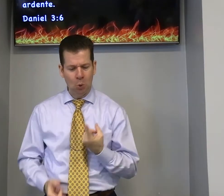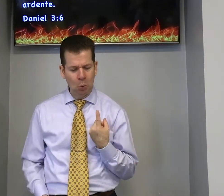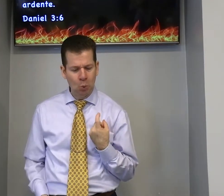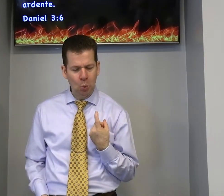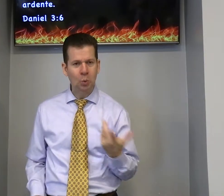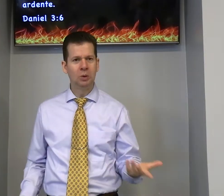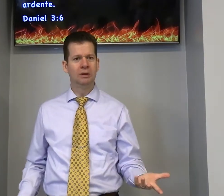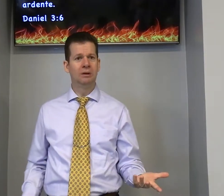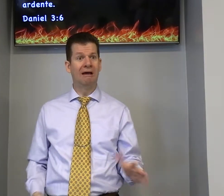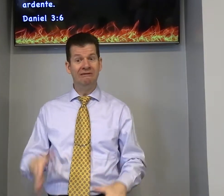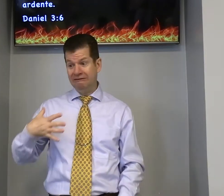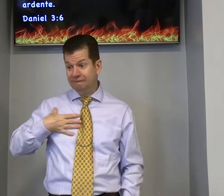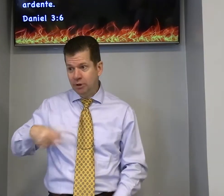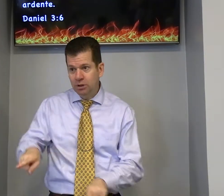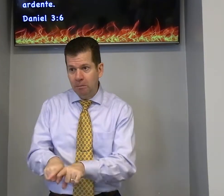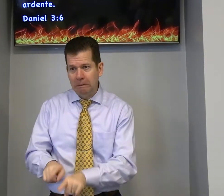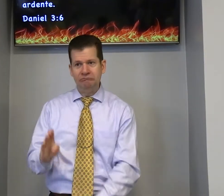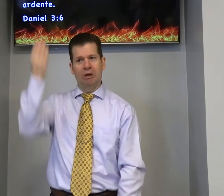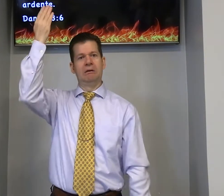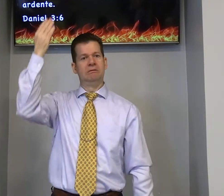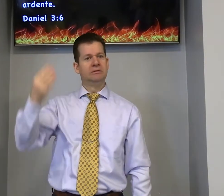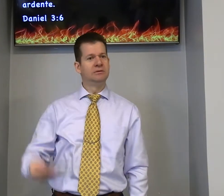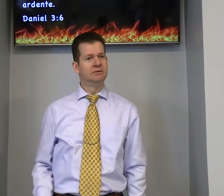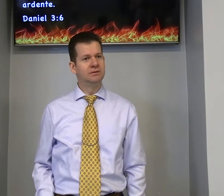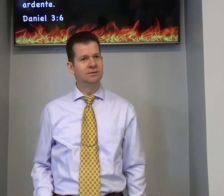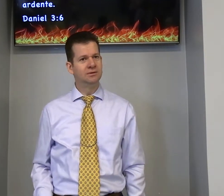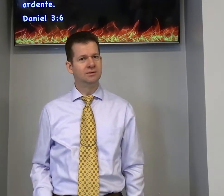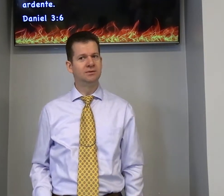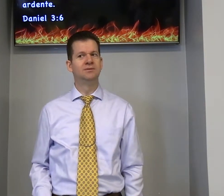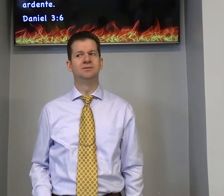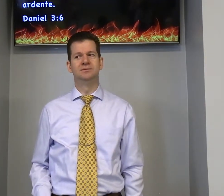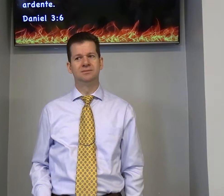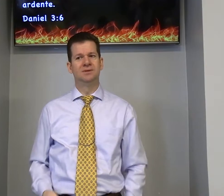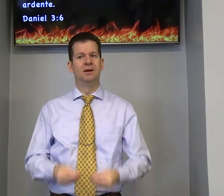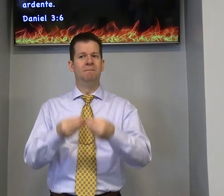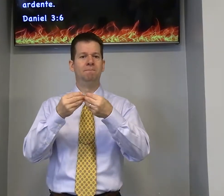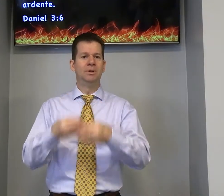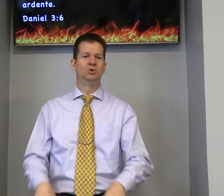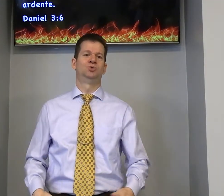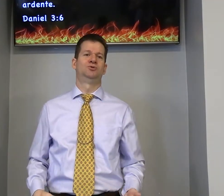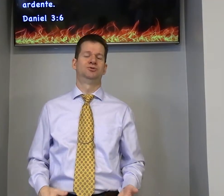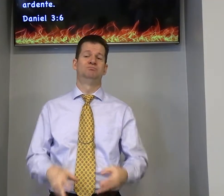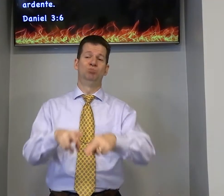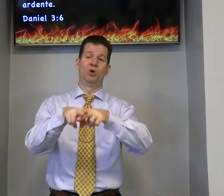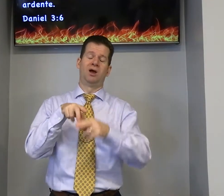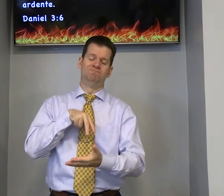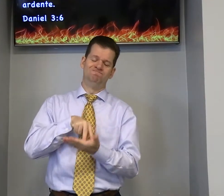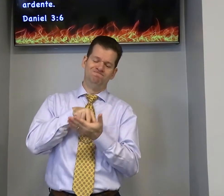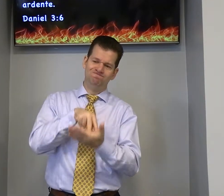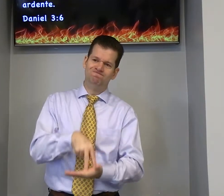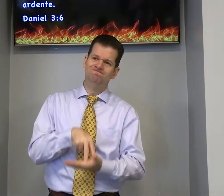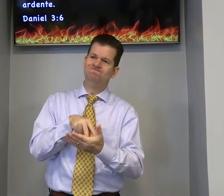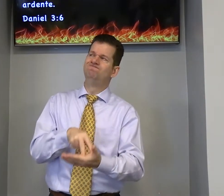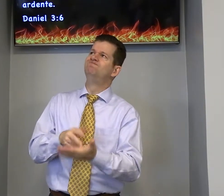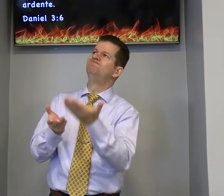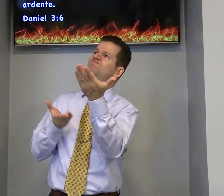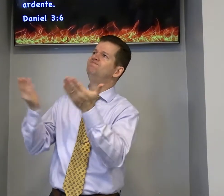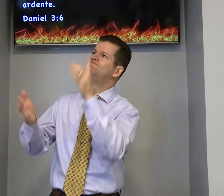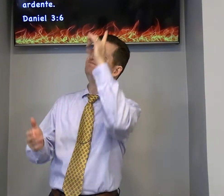você é o único crente talvez o filho também não é crente a falsa tem um prejuízo mas você precisa ficar